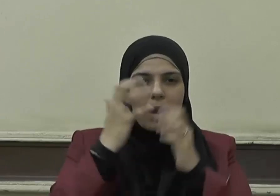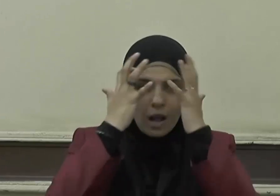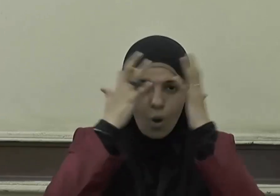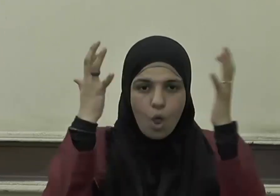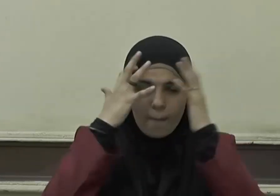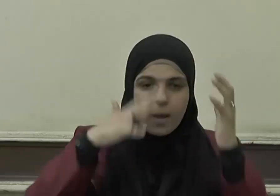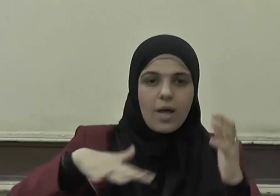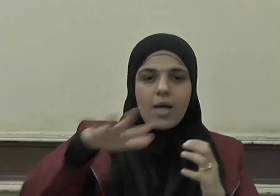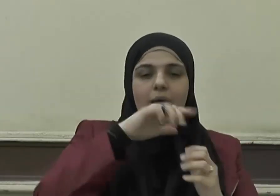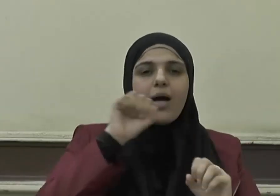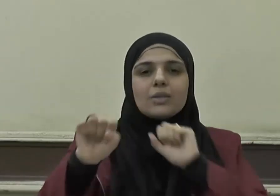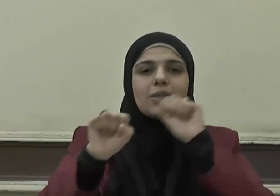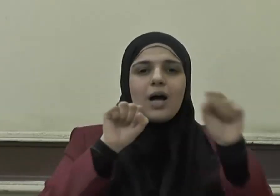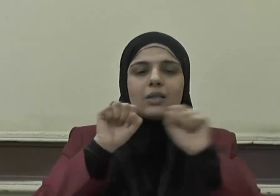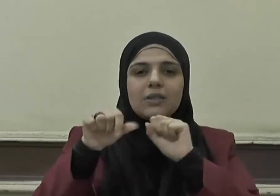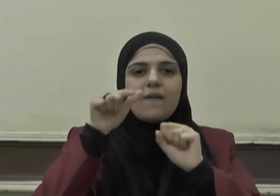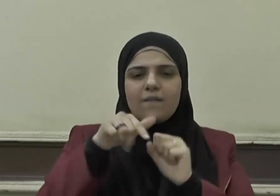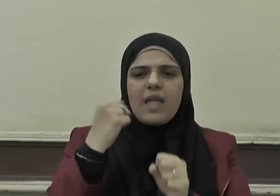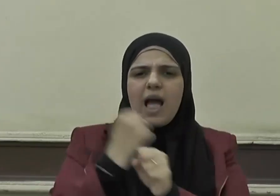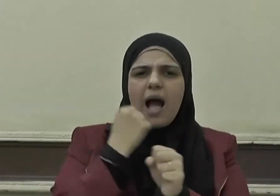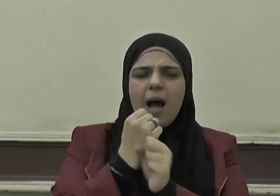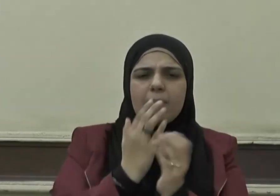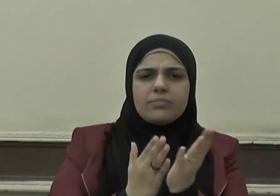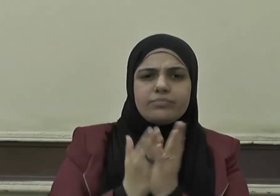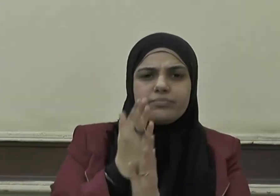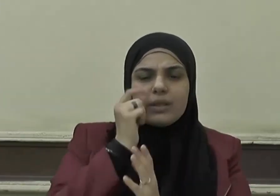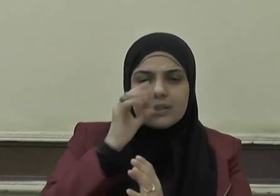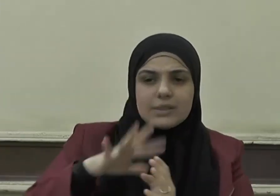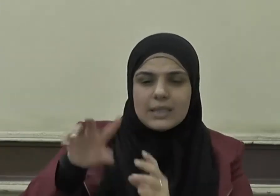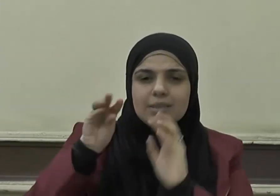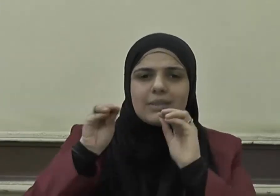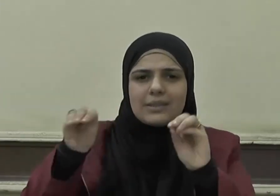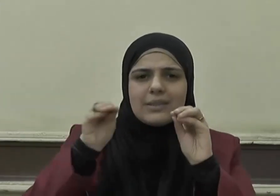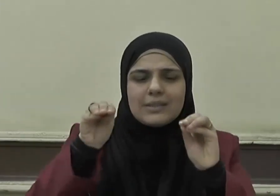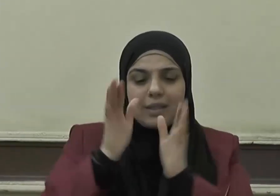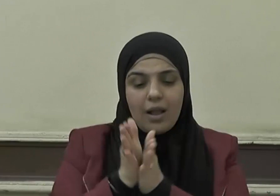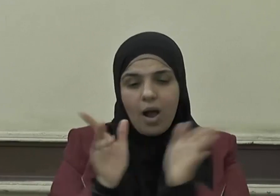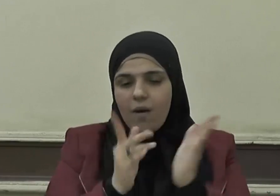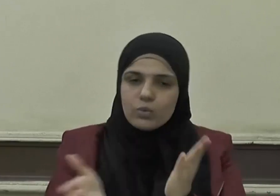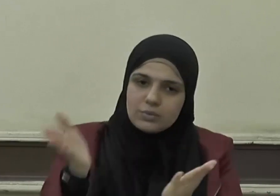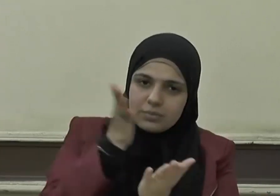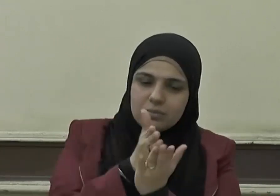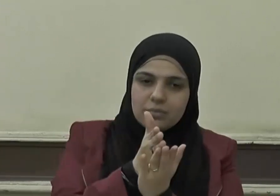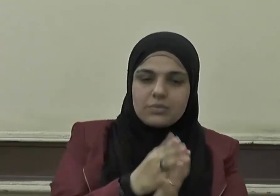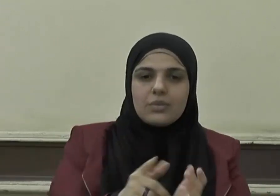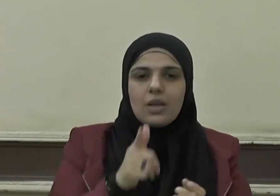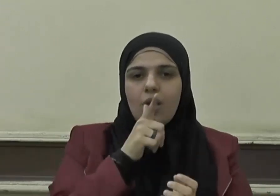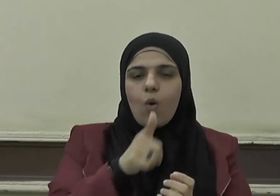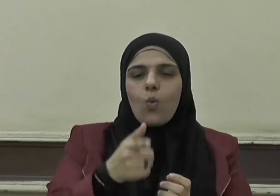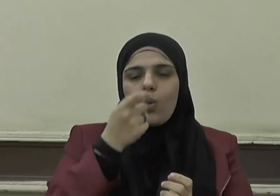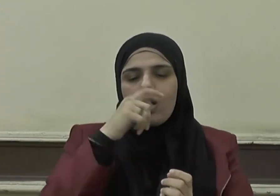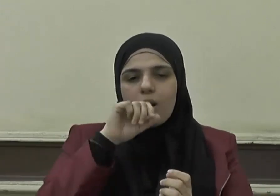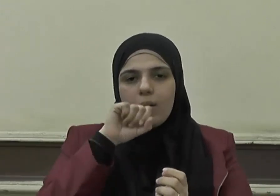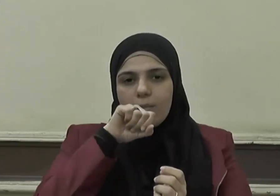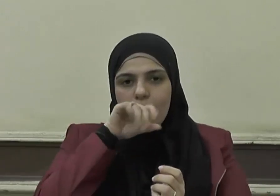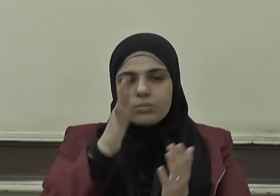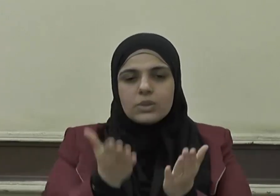المتخصصين في تقويم زيغ أهل الضلال والانحراف حيث يقول نبينا صلى الله